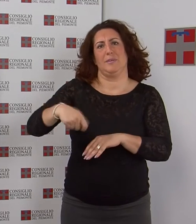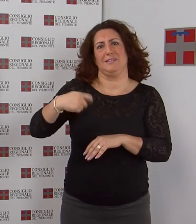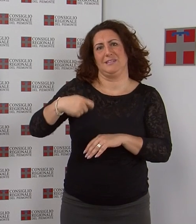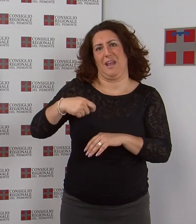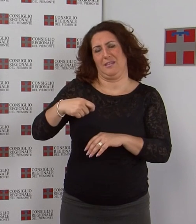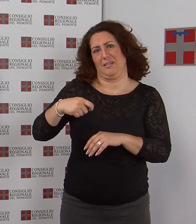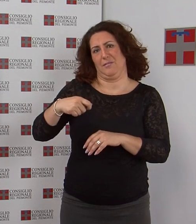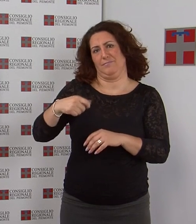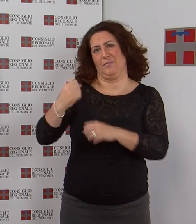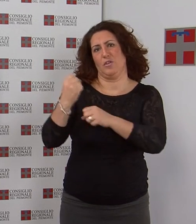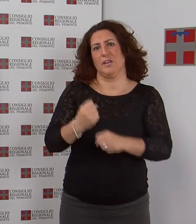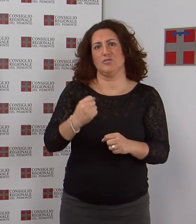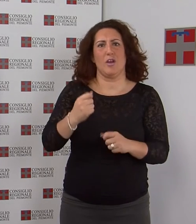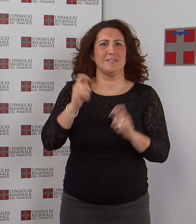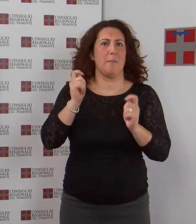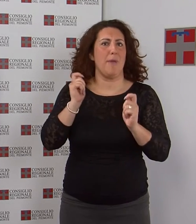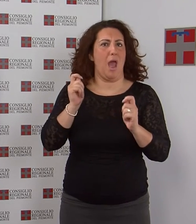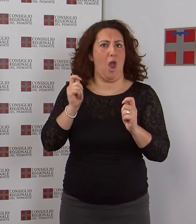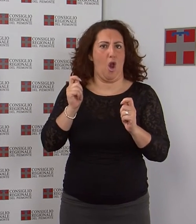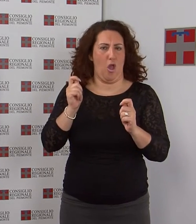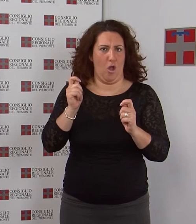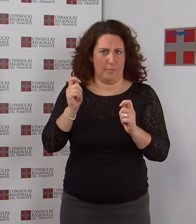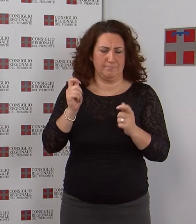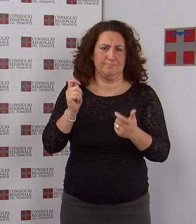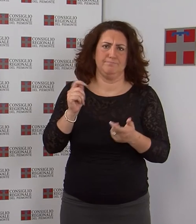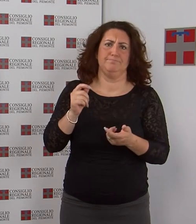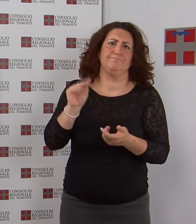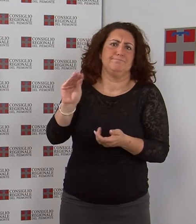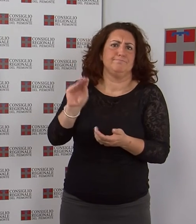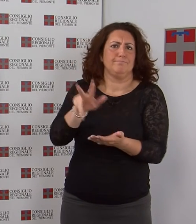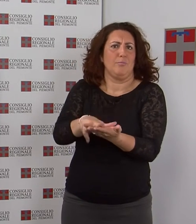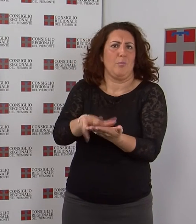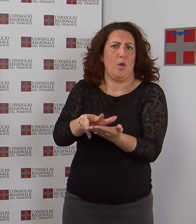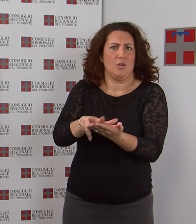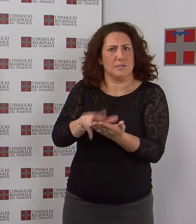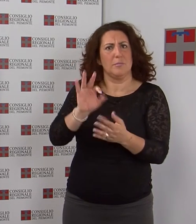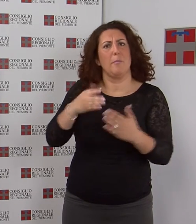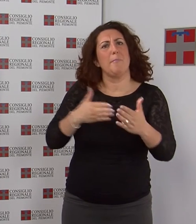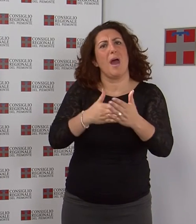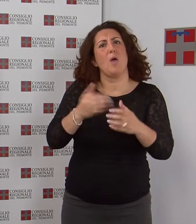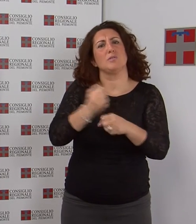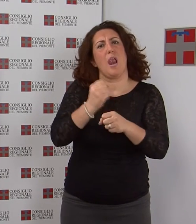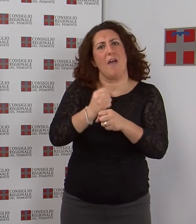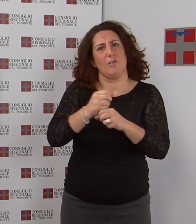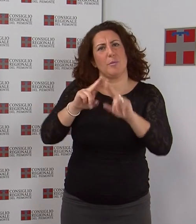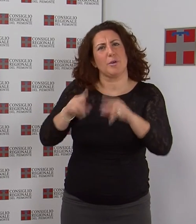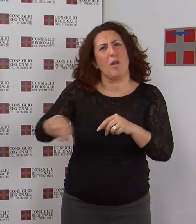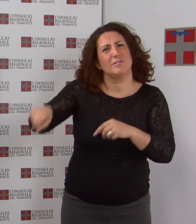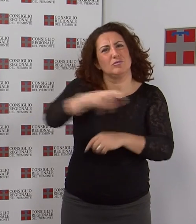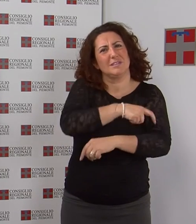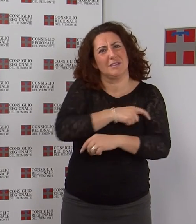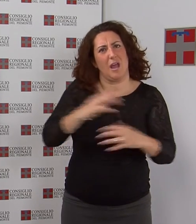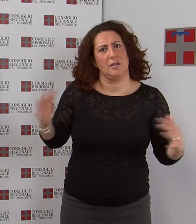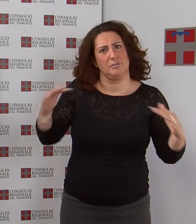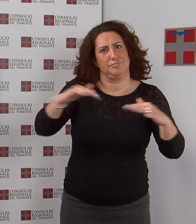san paolo in una pausa dei lavori è stata ricevuta una delegazione sindacale delle province nel pomeriggio ha svolto un ampio dibattito sulle